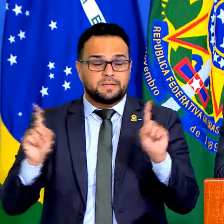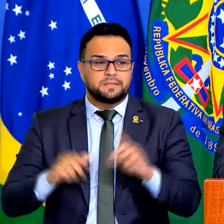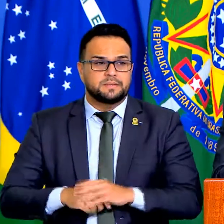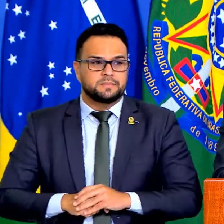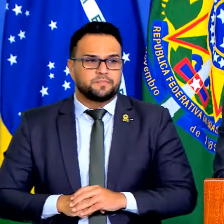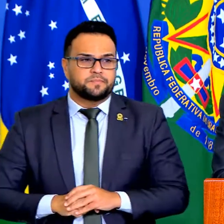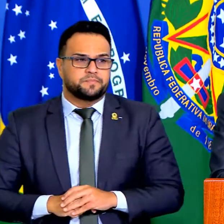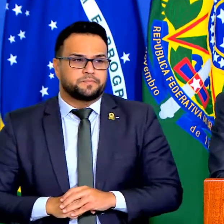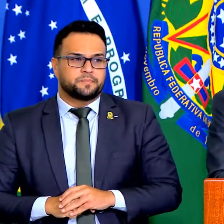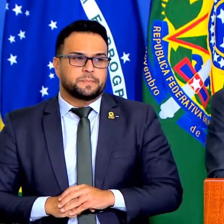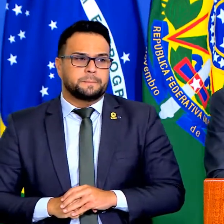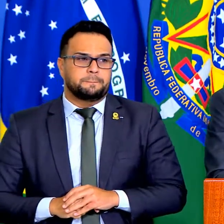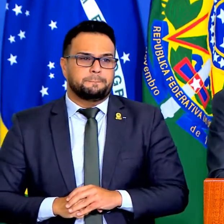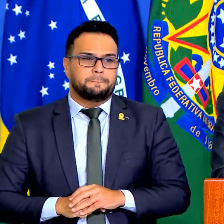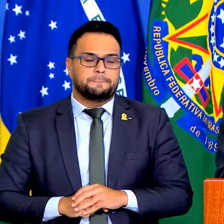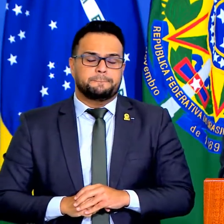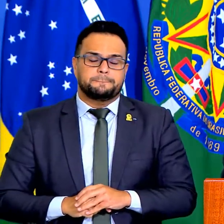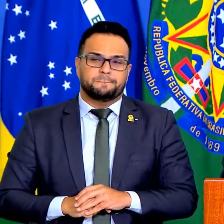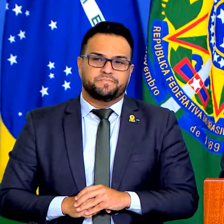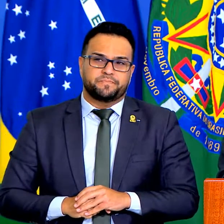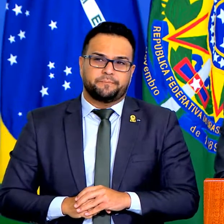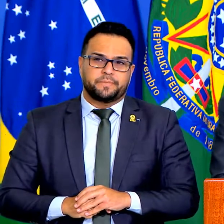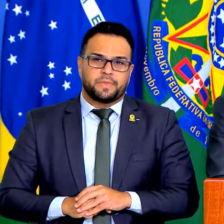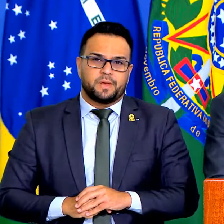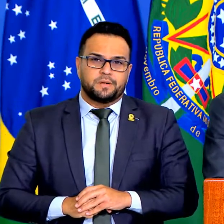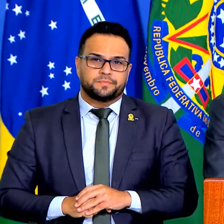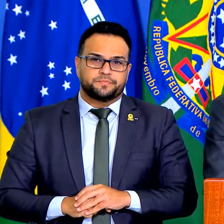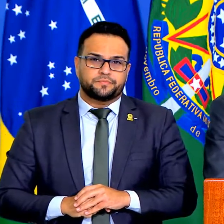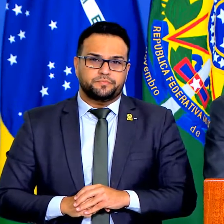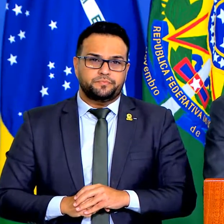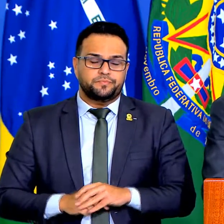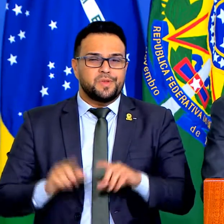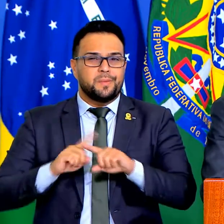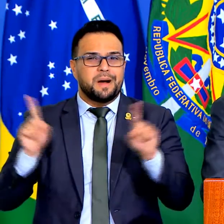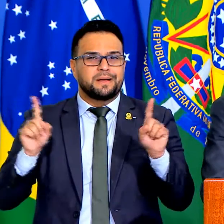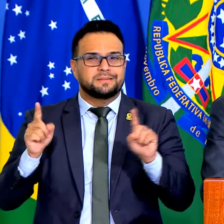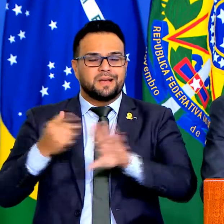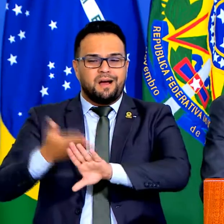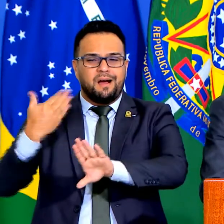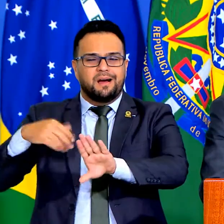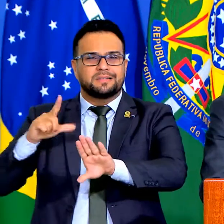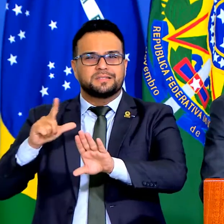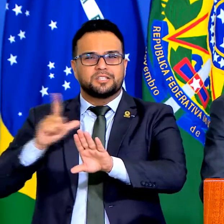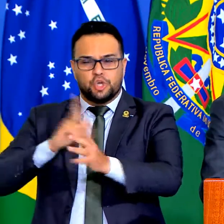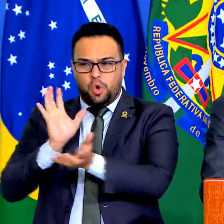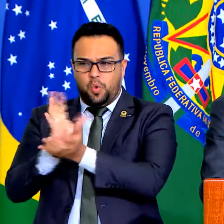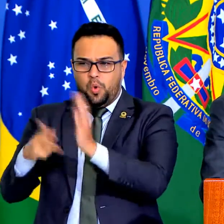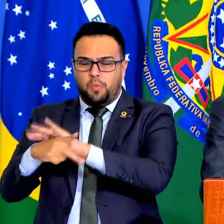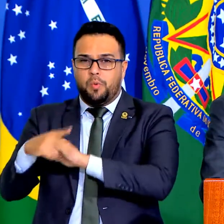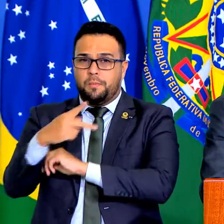mas o uso da PRF era horrível.